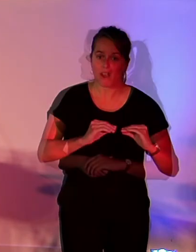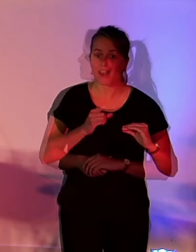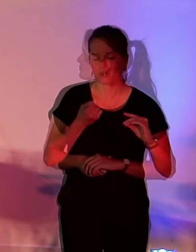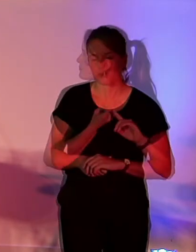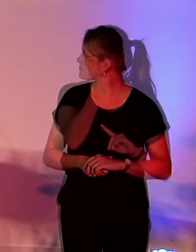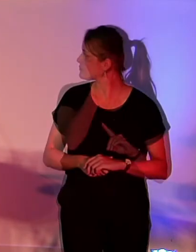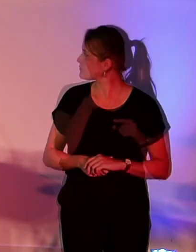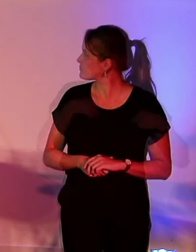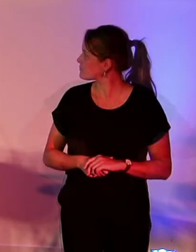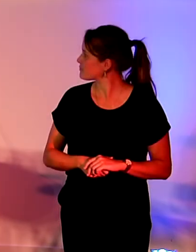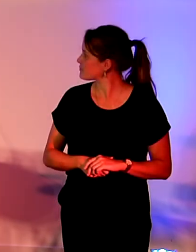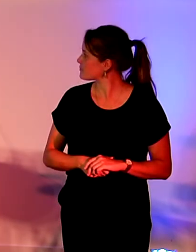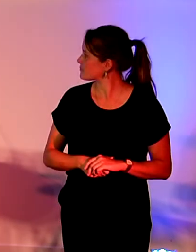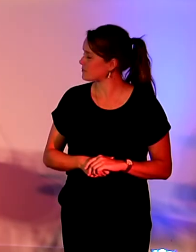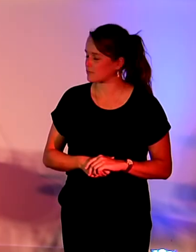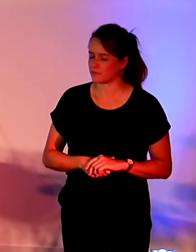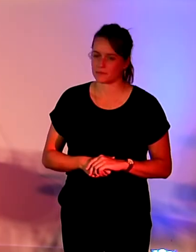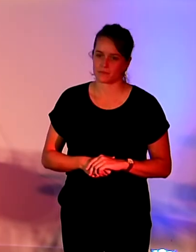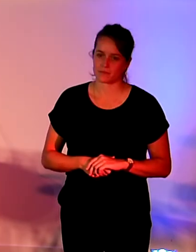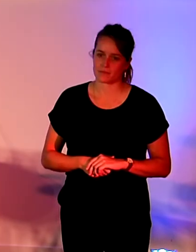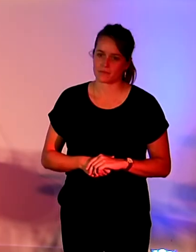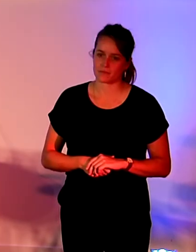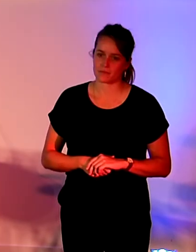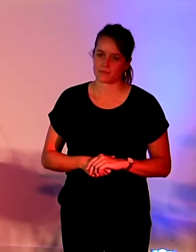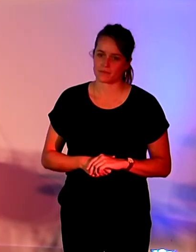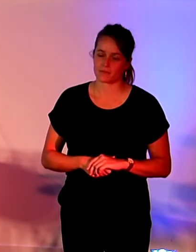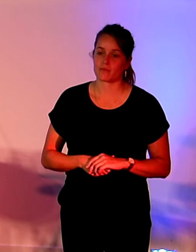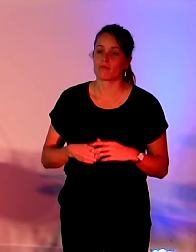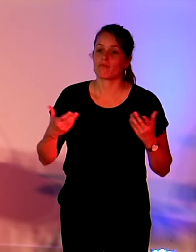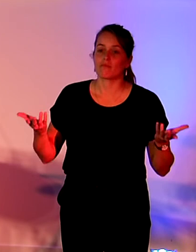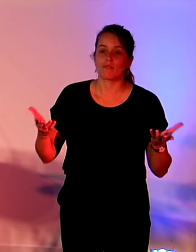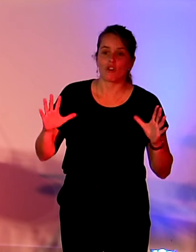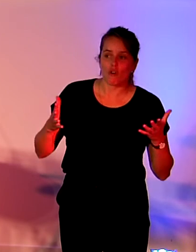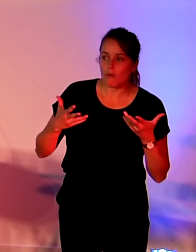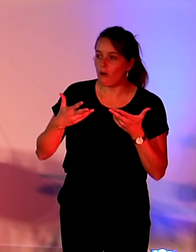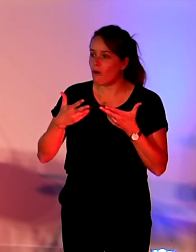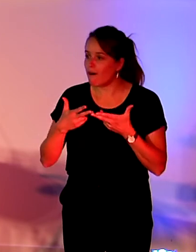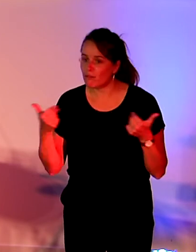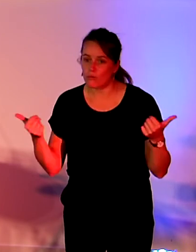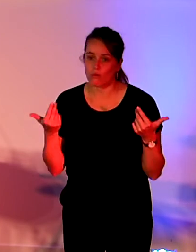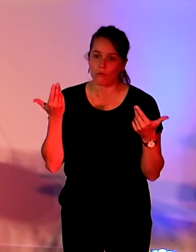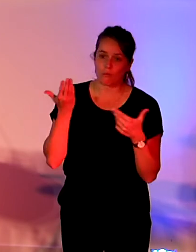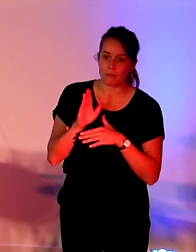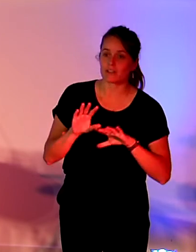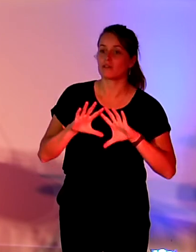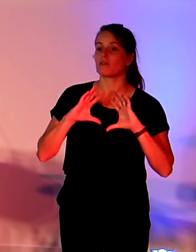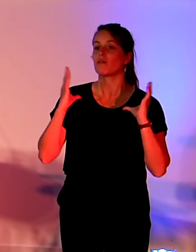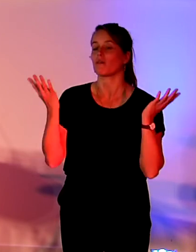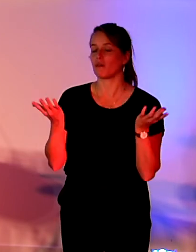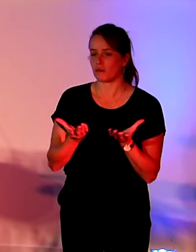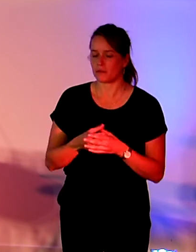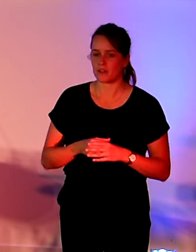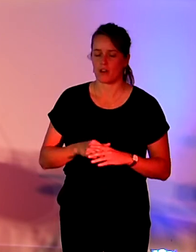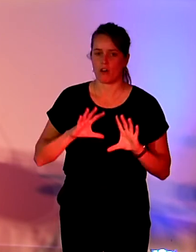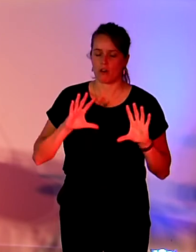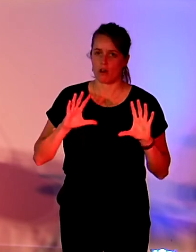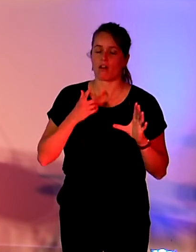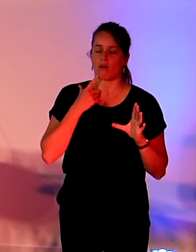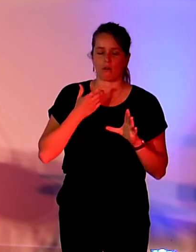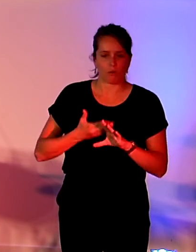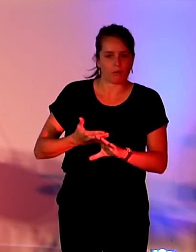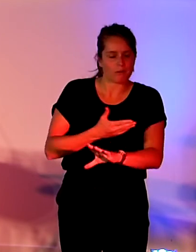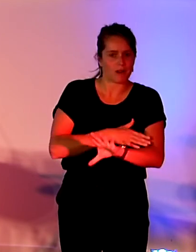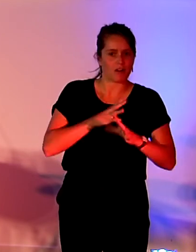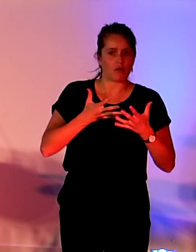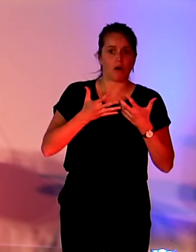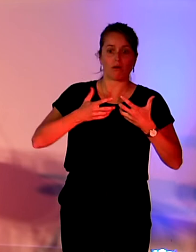sujet. Pour introduire cette présentation, je vais vous parler des éléments déclencheurs qui ont fait que